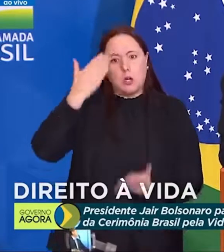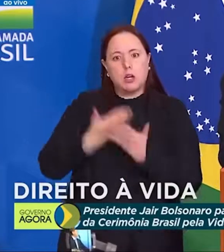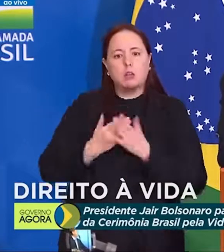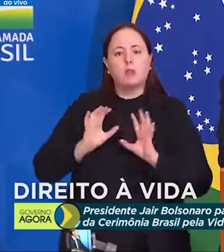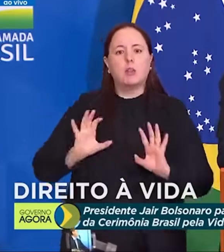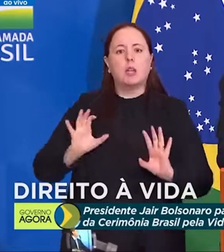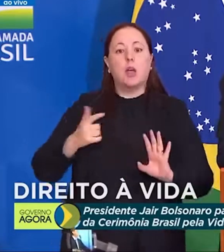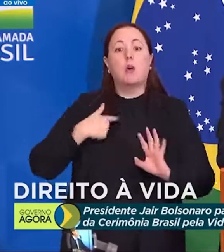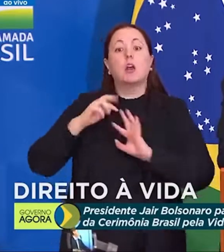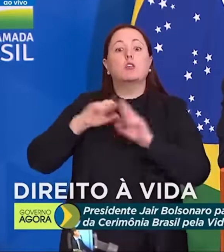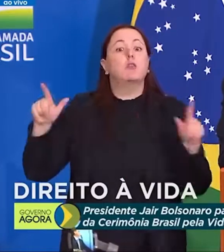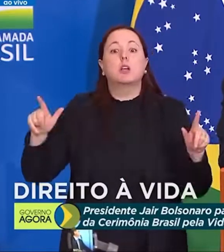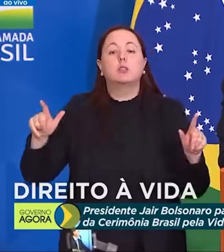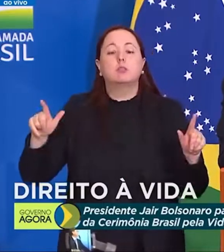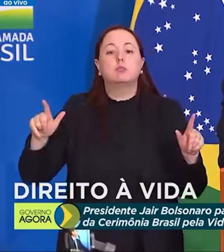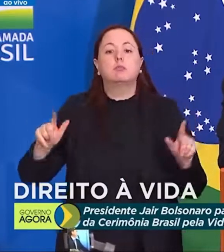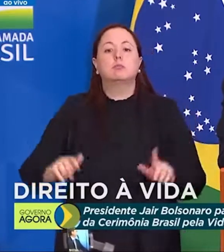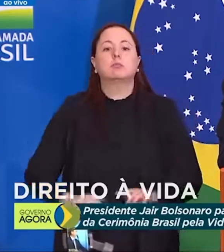Não sou mais.